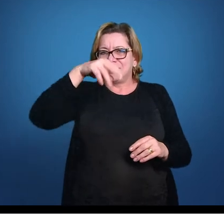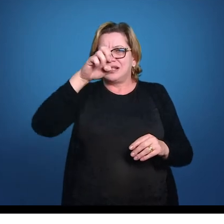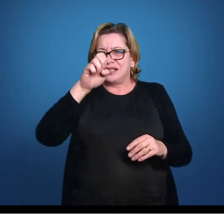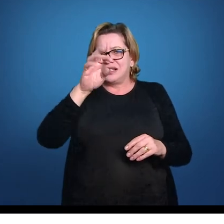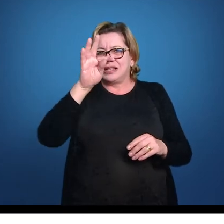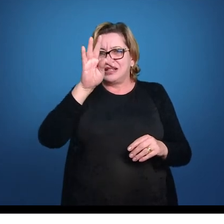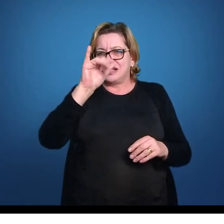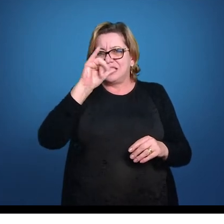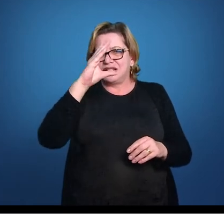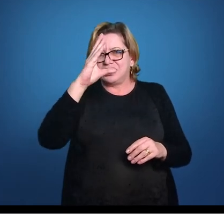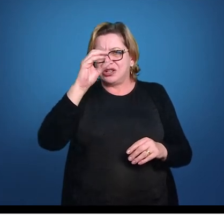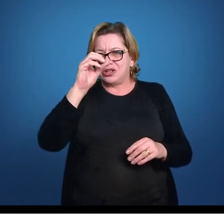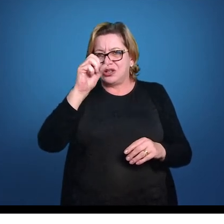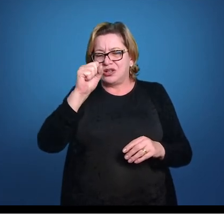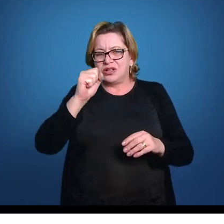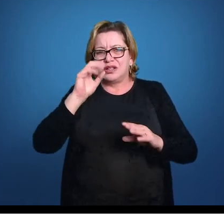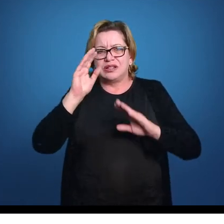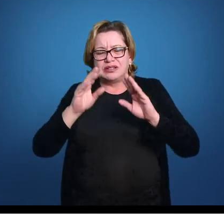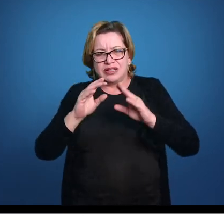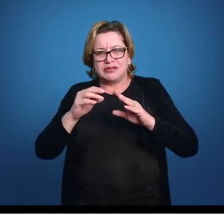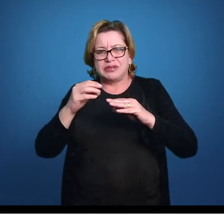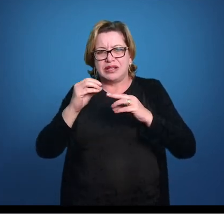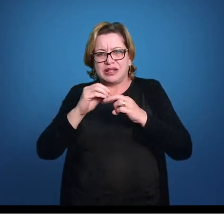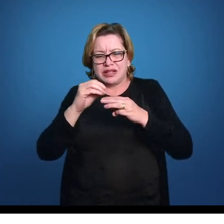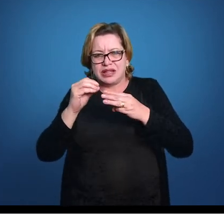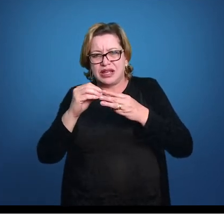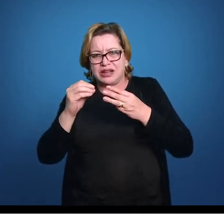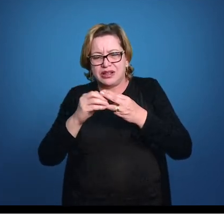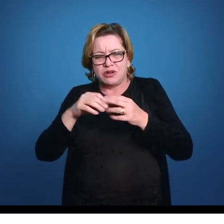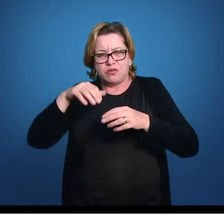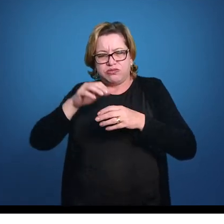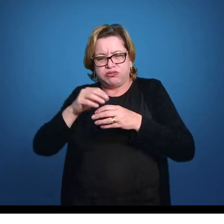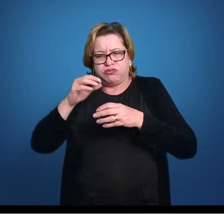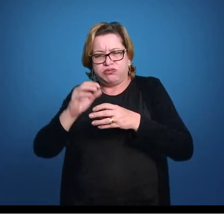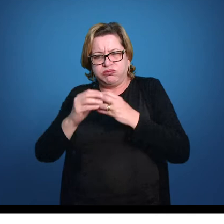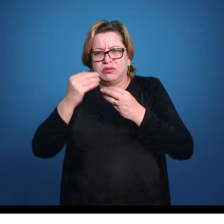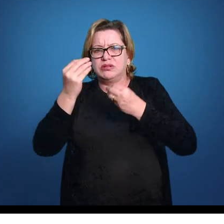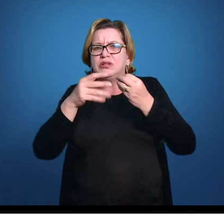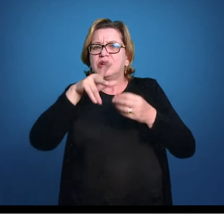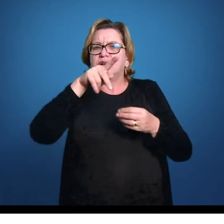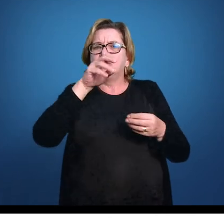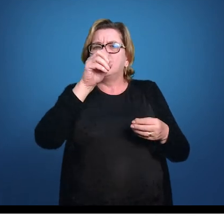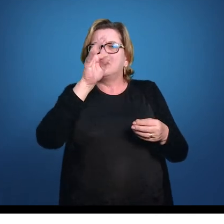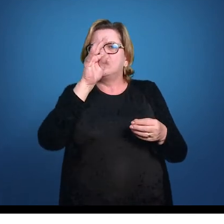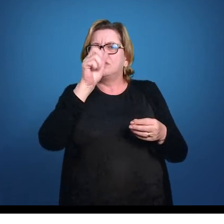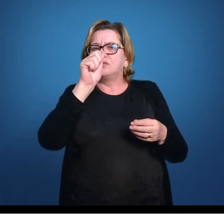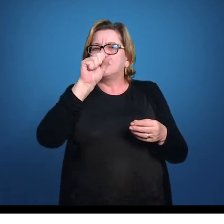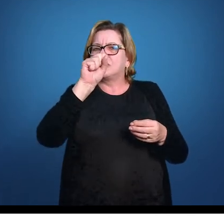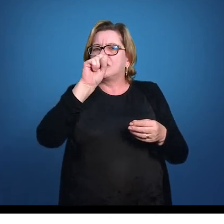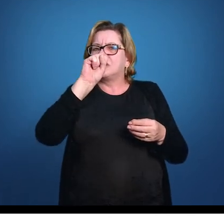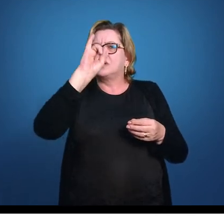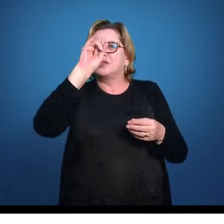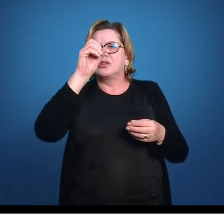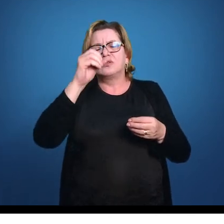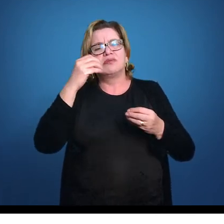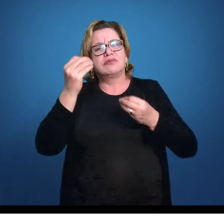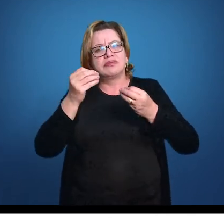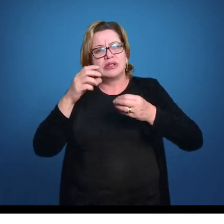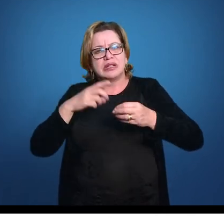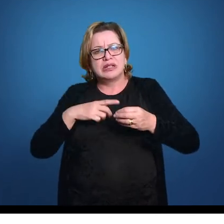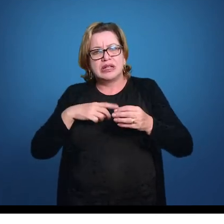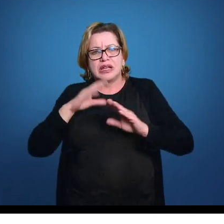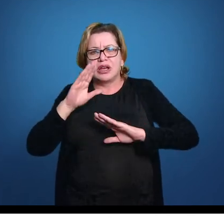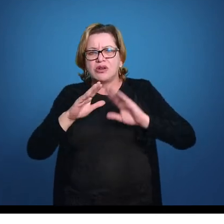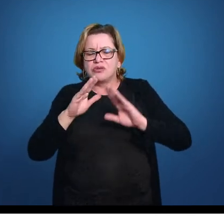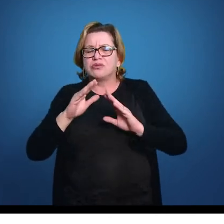célula faz bomba de sódio e potássio, se vocês lembrarem lá da biologia celular, bioquímica, e isso envolve alguns